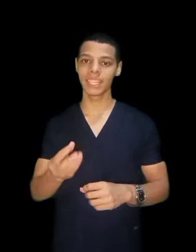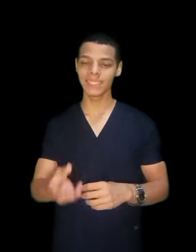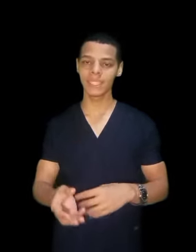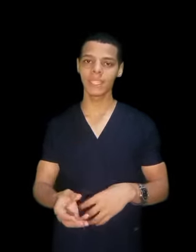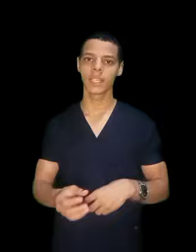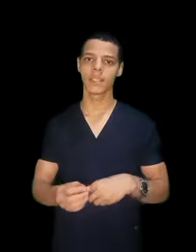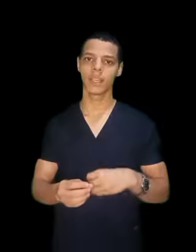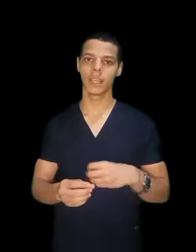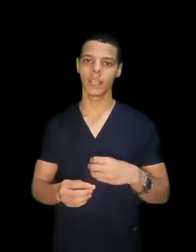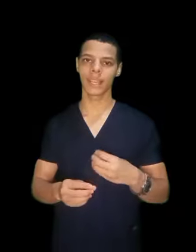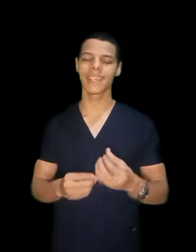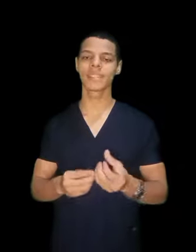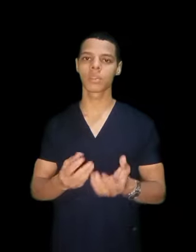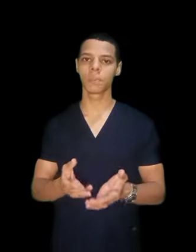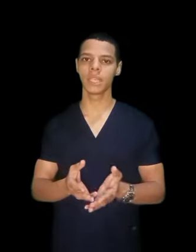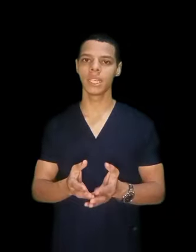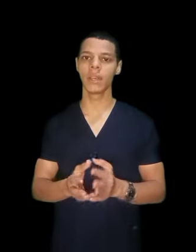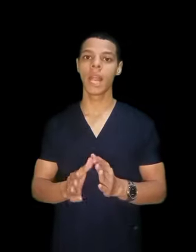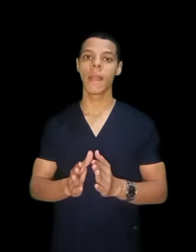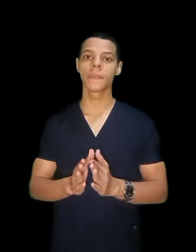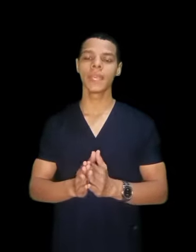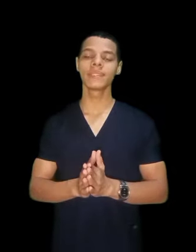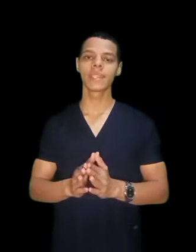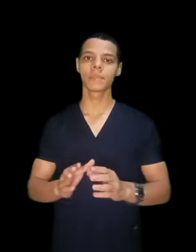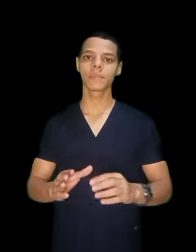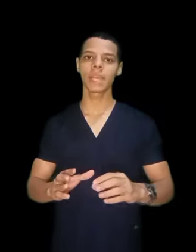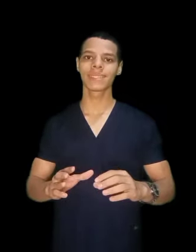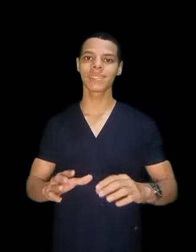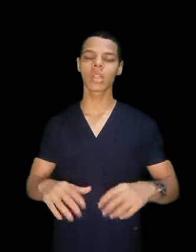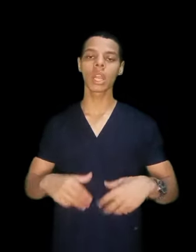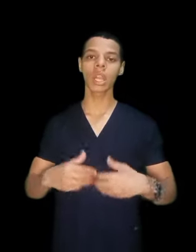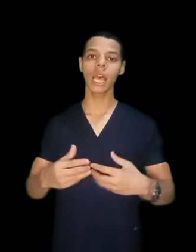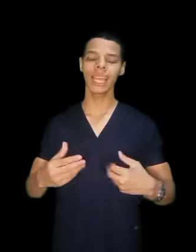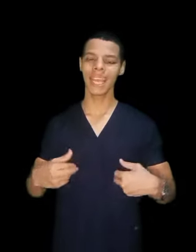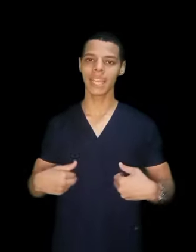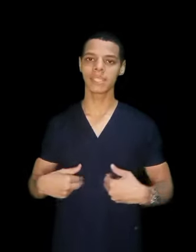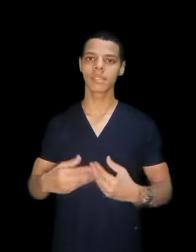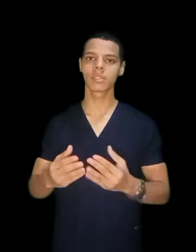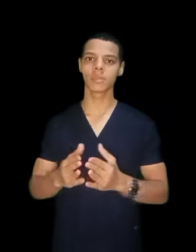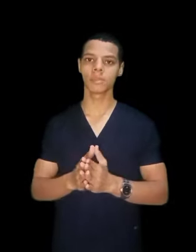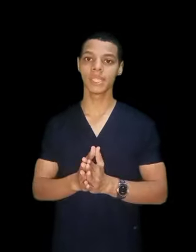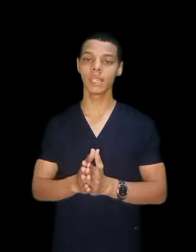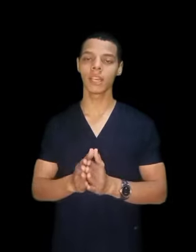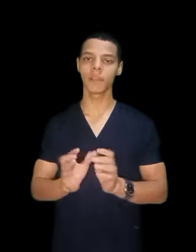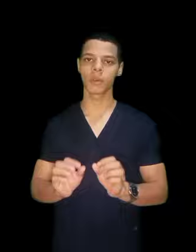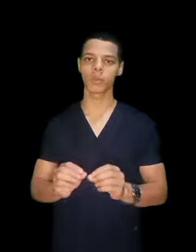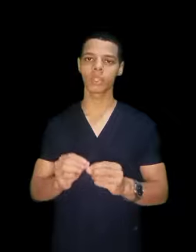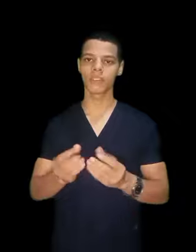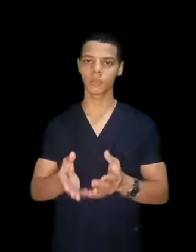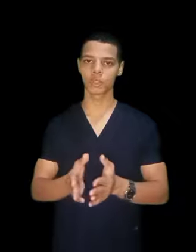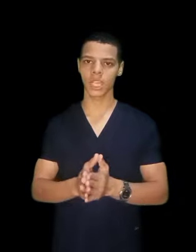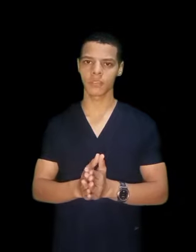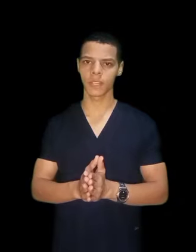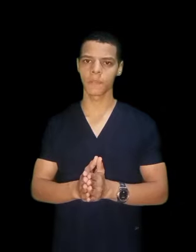ثاني اجهزة طبية انت اللي بتبدأ تصلح الاجهزة الطبية الموجودة في المستشفى